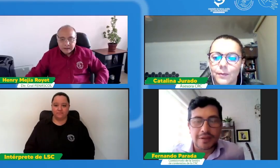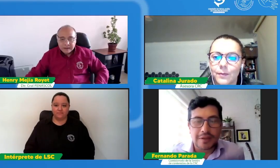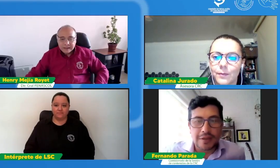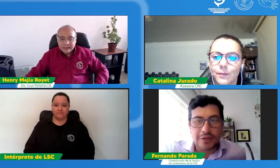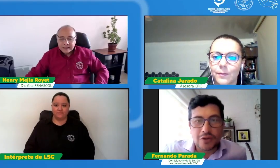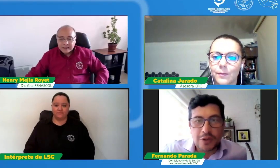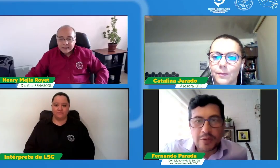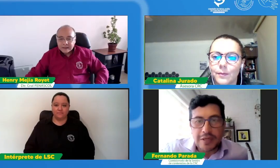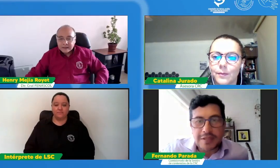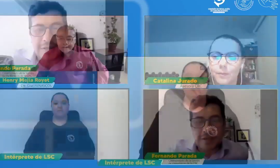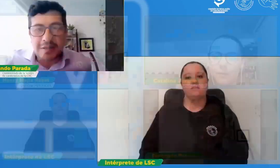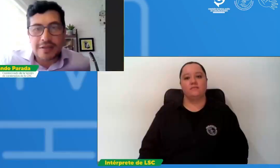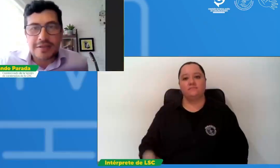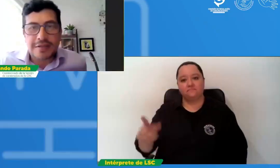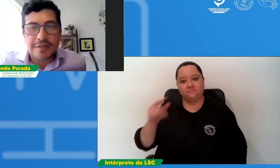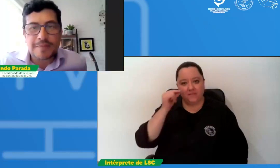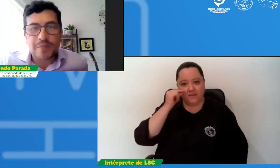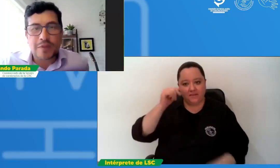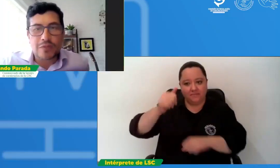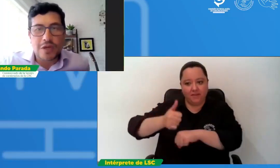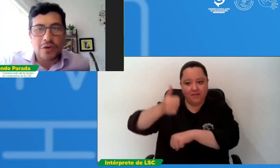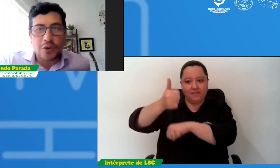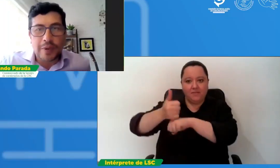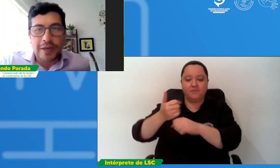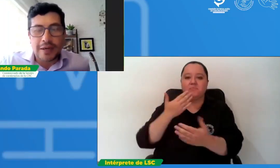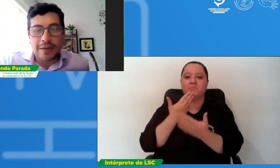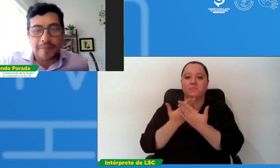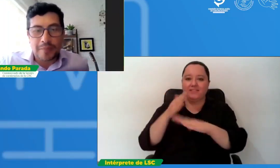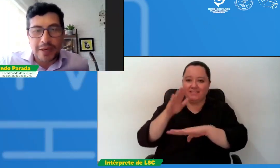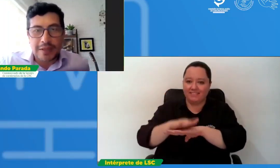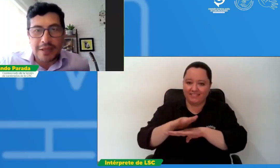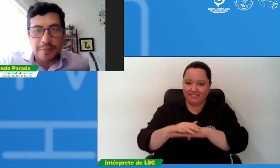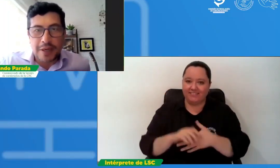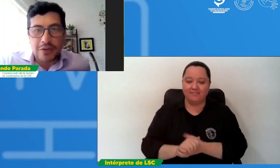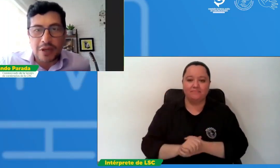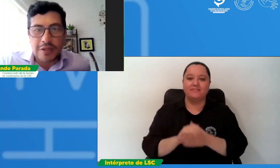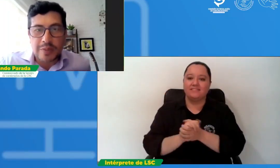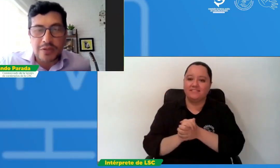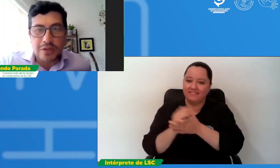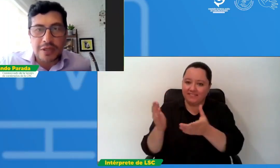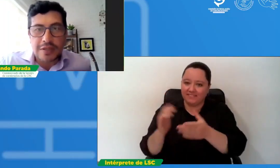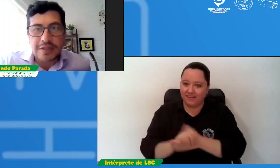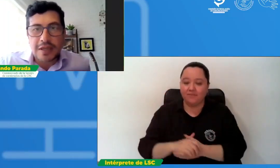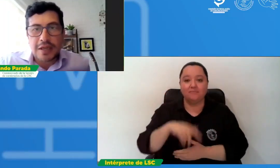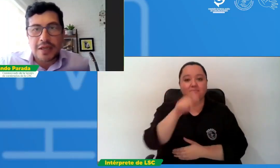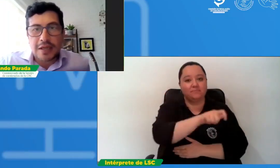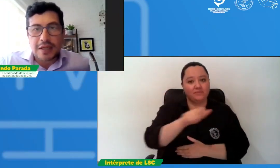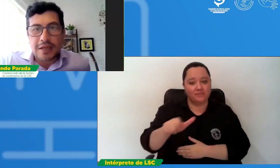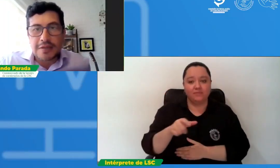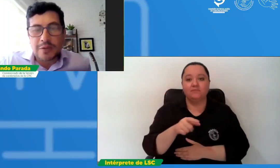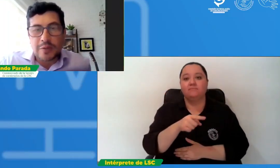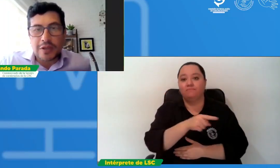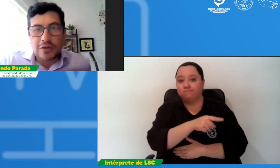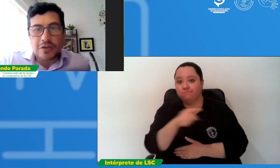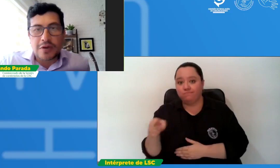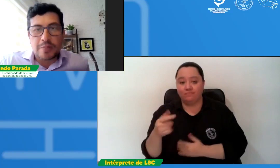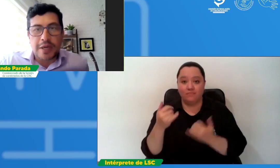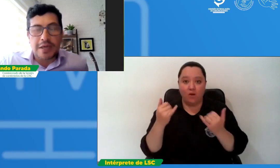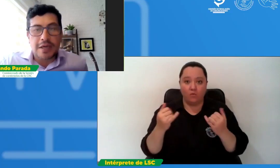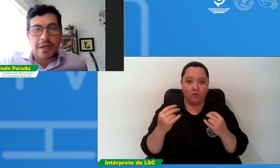Director, muy buenas tardes. Un saludo para ti y para todas las personas que en este momento nos acompañan acá